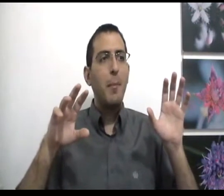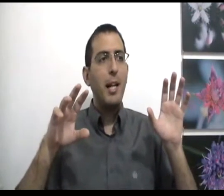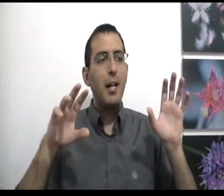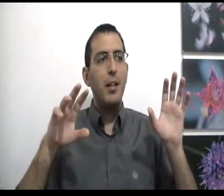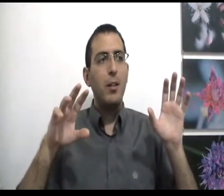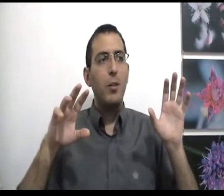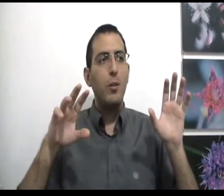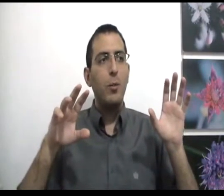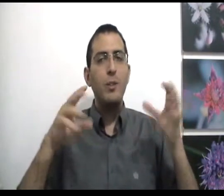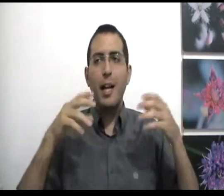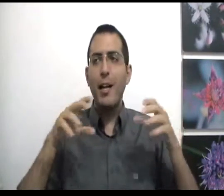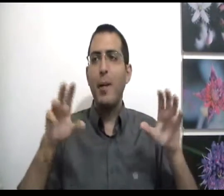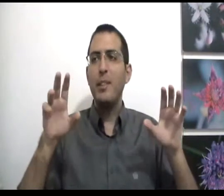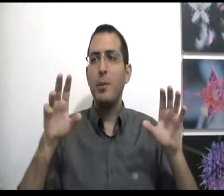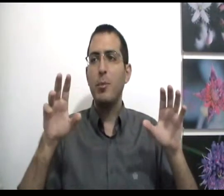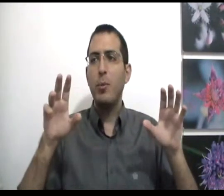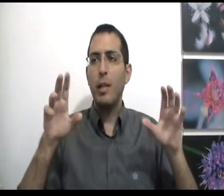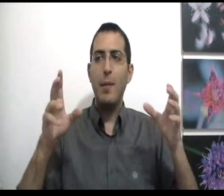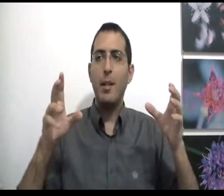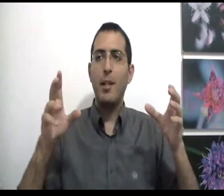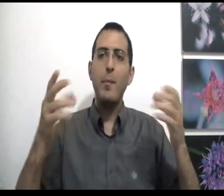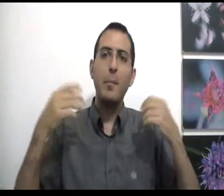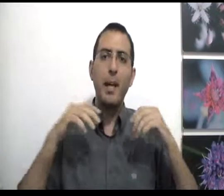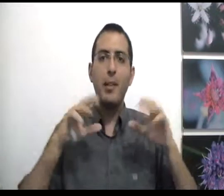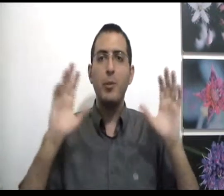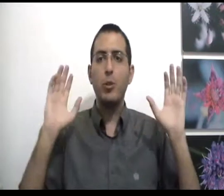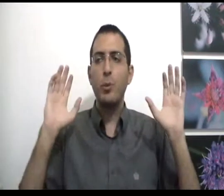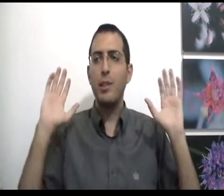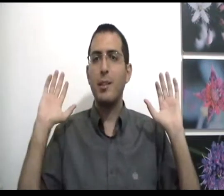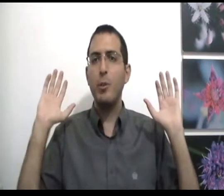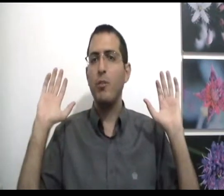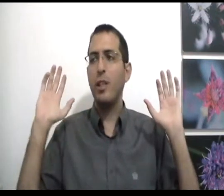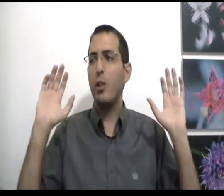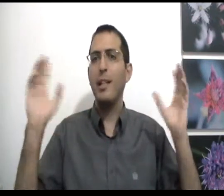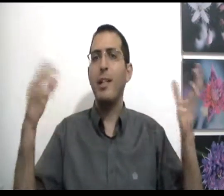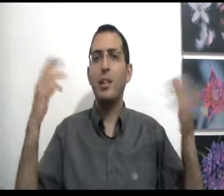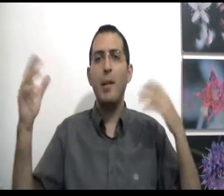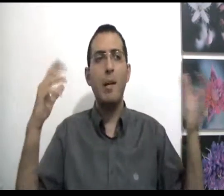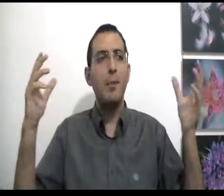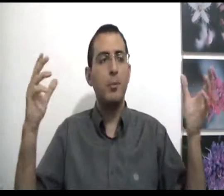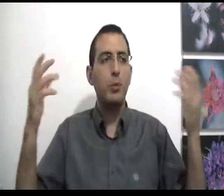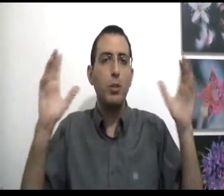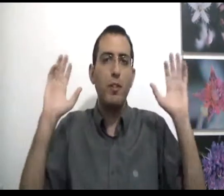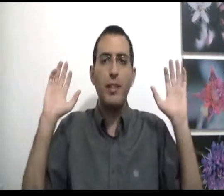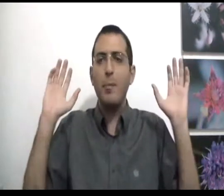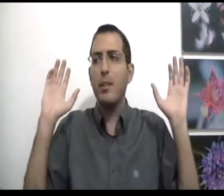במילה הוא צריך לחפש משמעות, למה? כי אם אתה מחיל את המציאות כמו שהיא אז תמיד טוב לך, לא אין לך שלמה משמעות, כי טוב לך תמיד